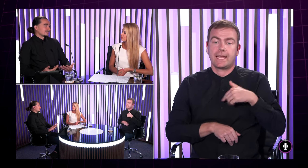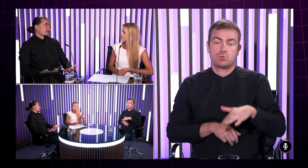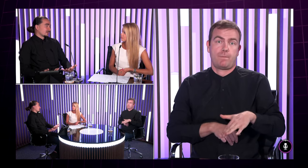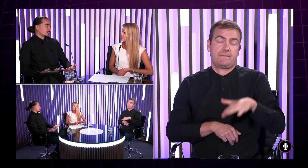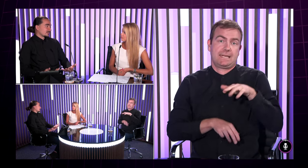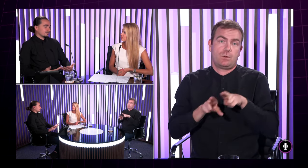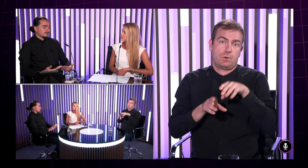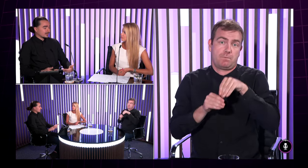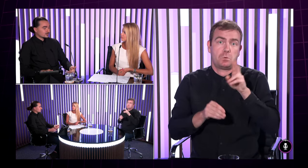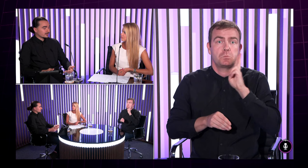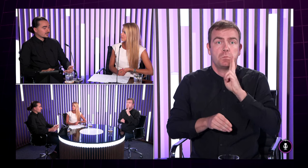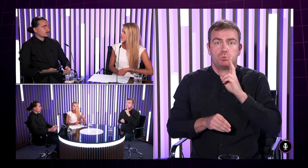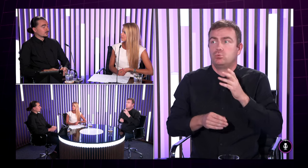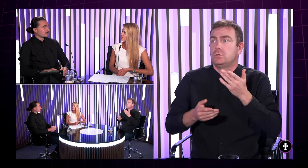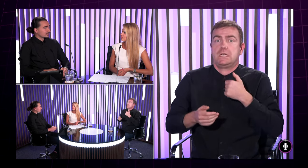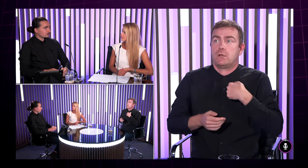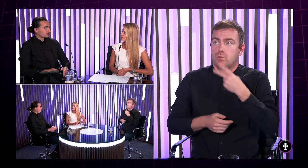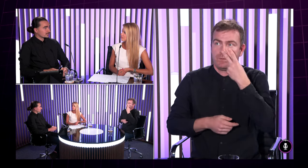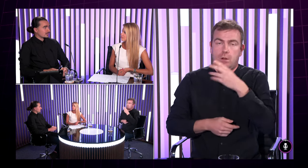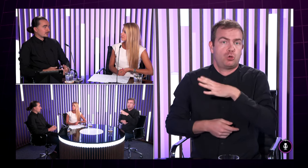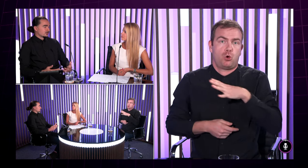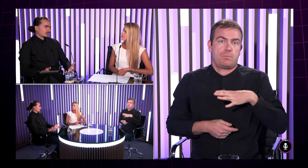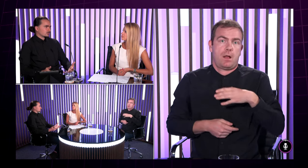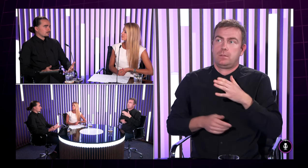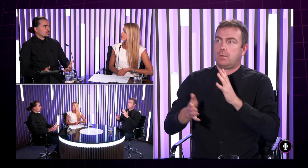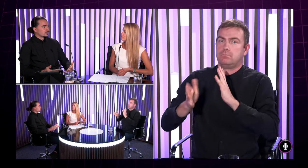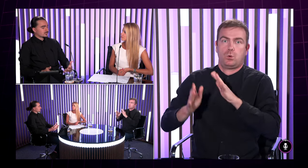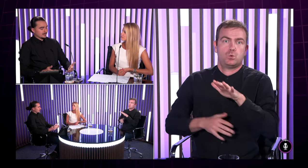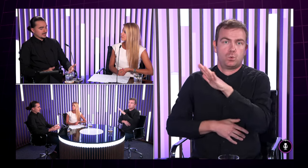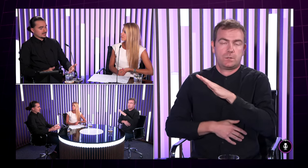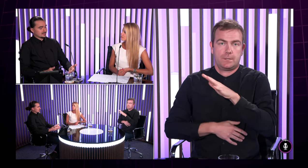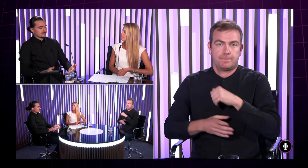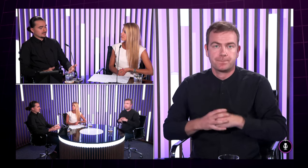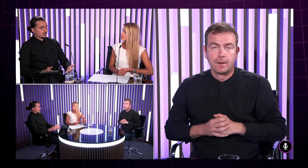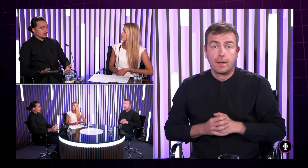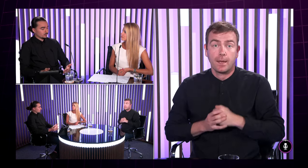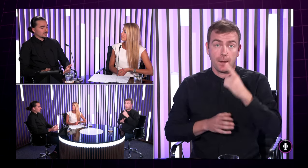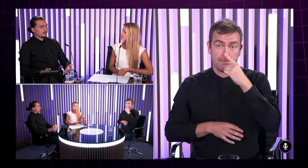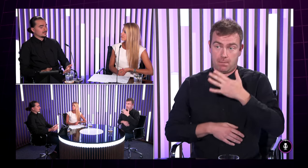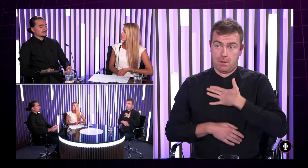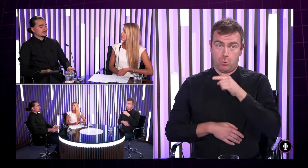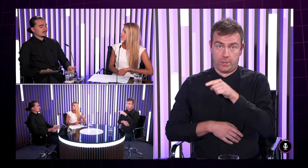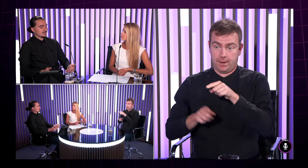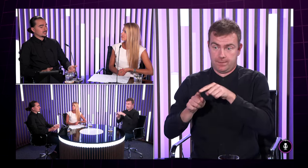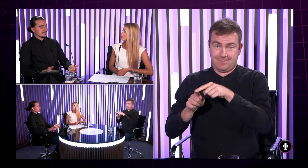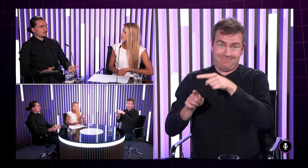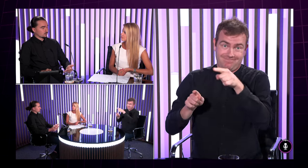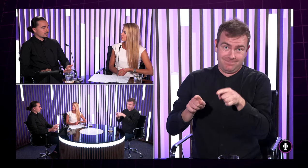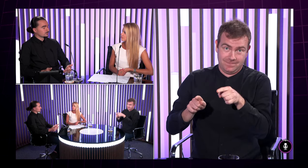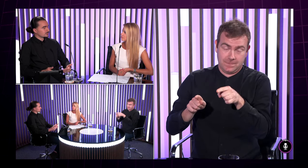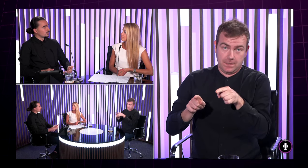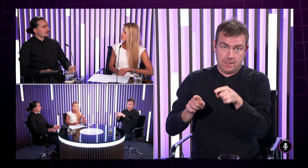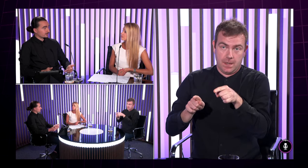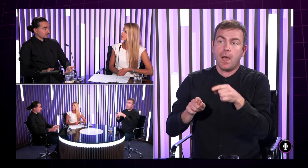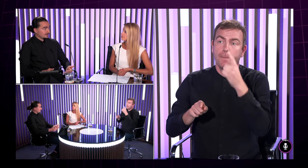mňa nič také extra zvláštne takisto aj veľká časť mojej rodiny je nepočujúca čiže taká možno pikoška že mamina je z rodiny kde má teda ešte sedem